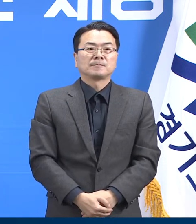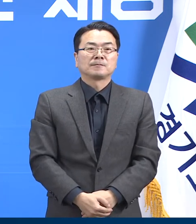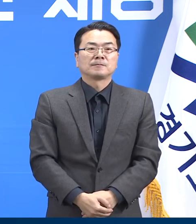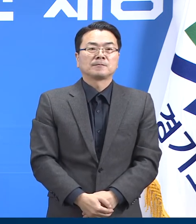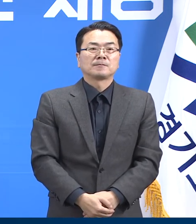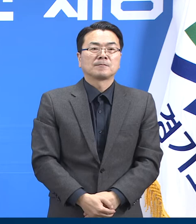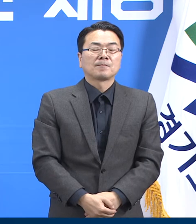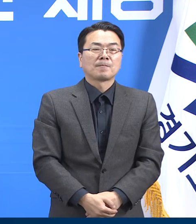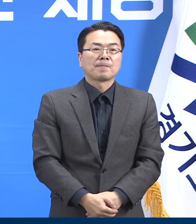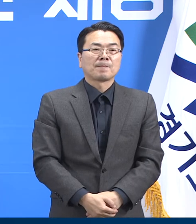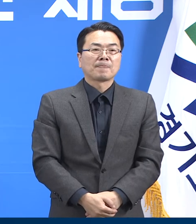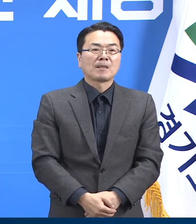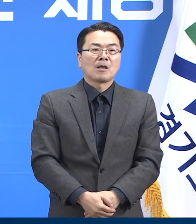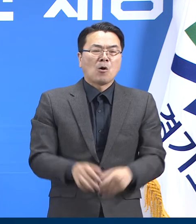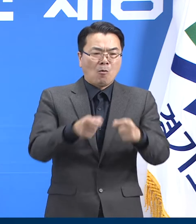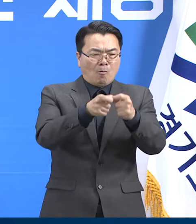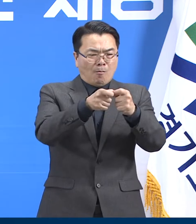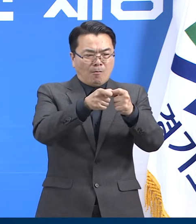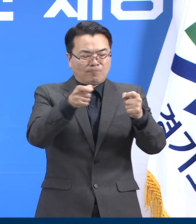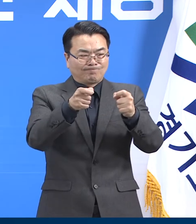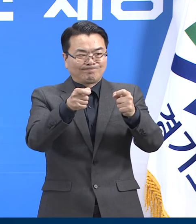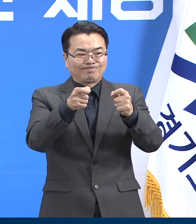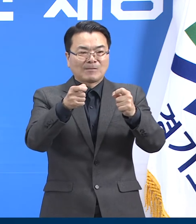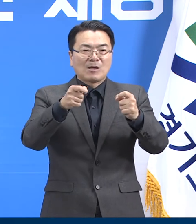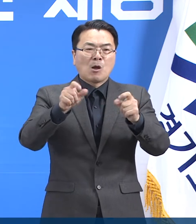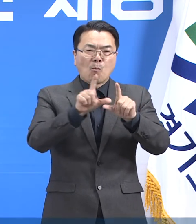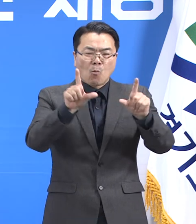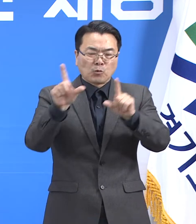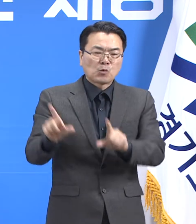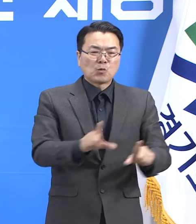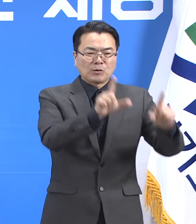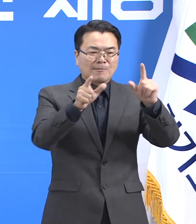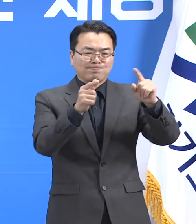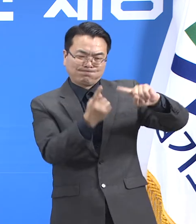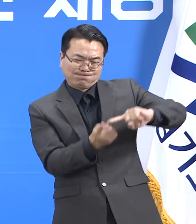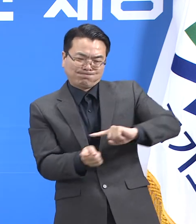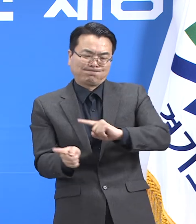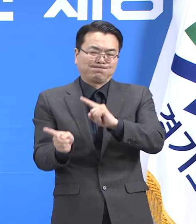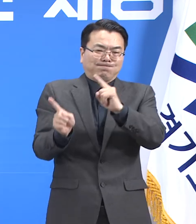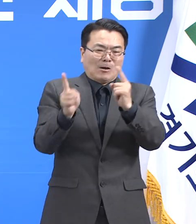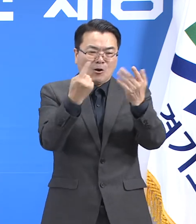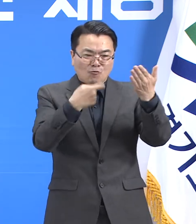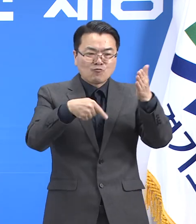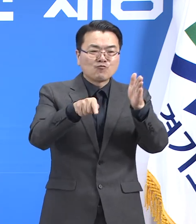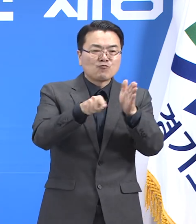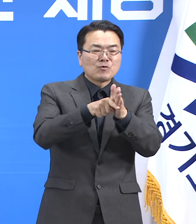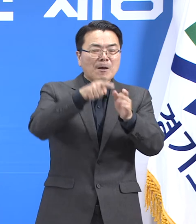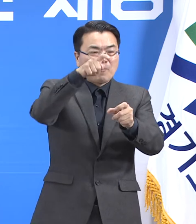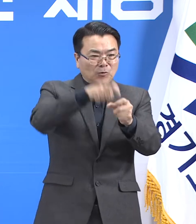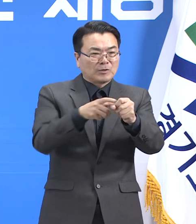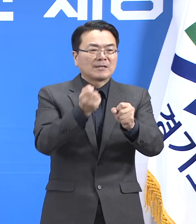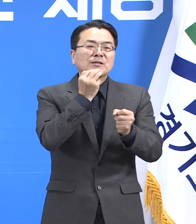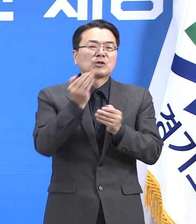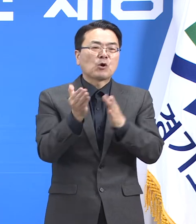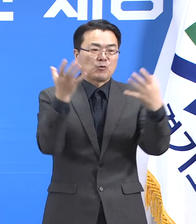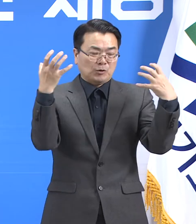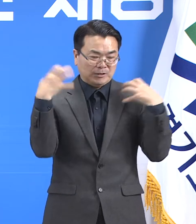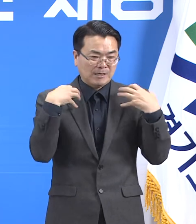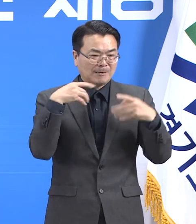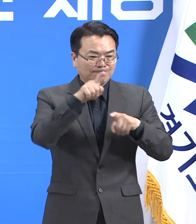단기적 일상회복 이행에 따른 경기도 방역 대책입니다. 11월부터 단기적 일상회복 이행 조치가 시행되고